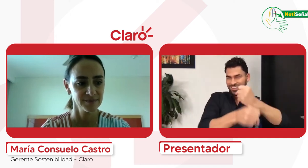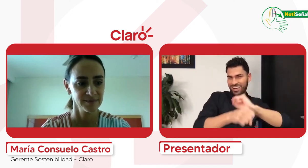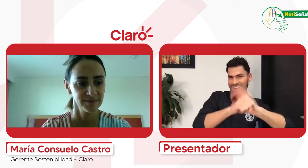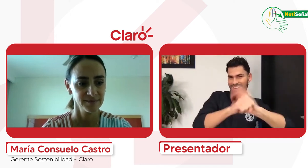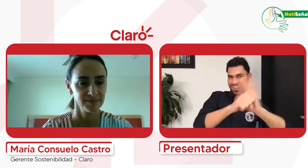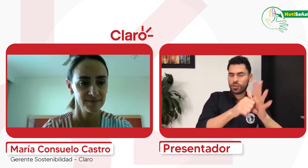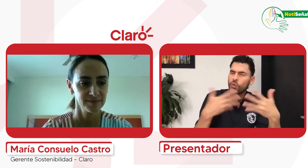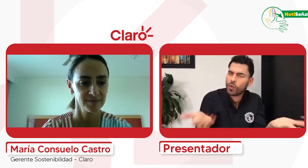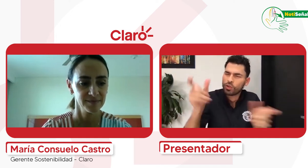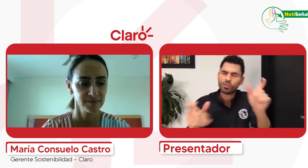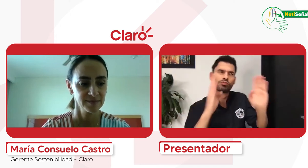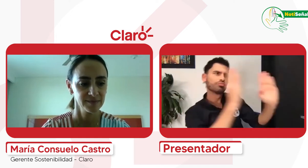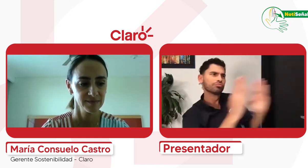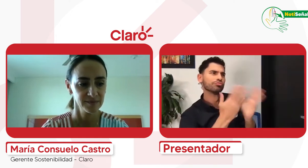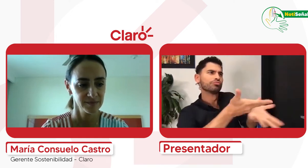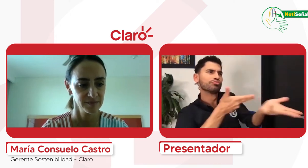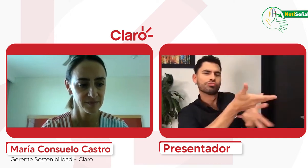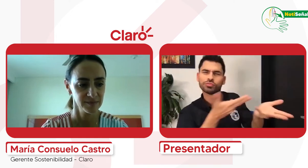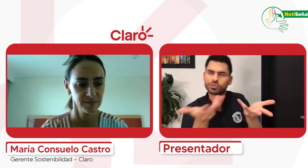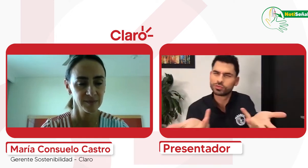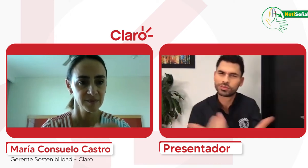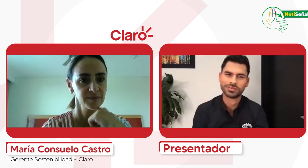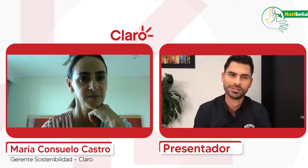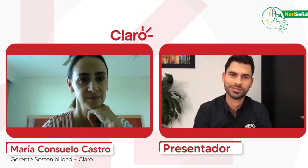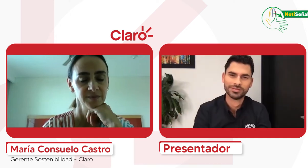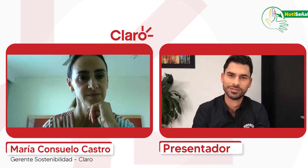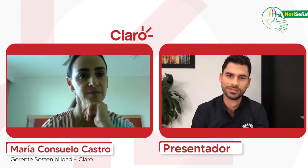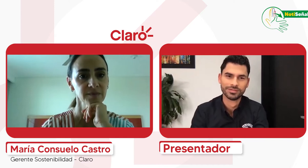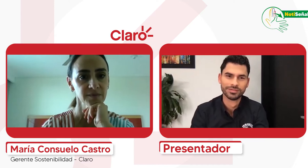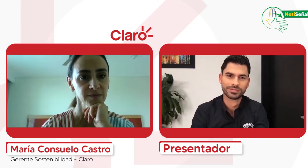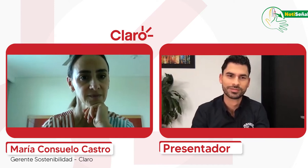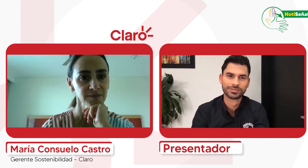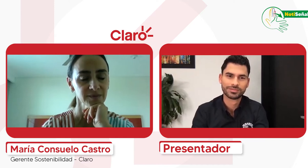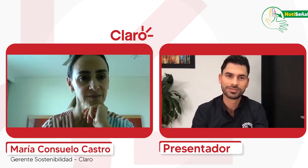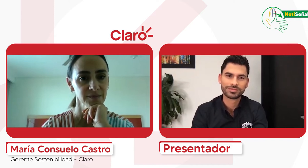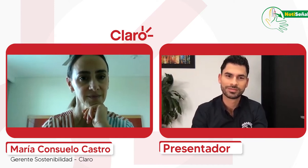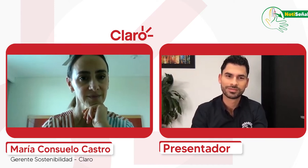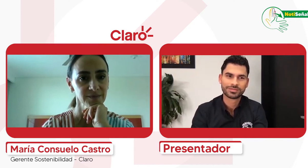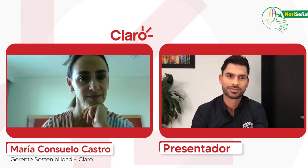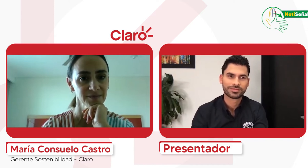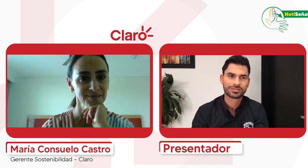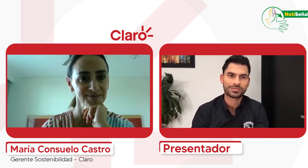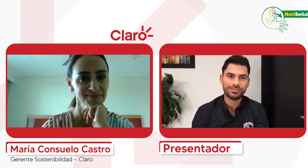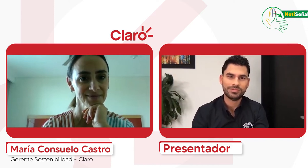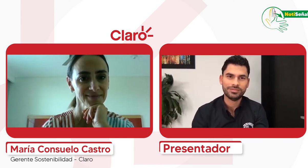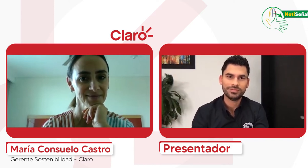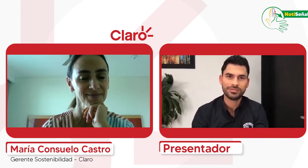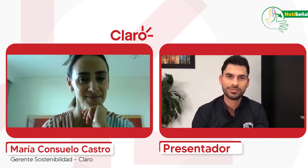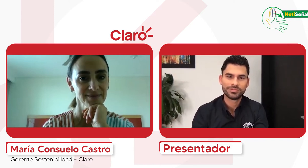las personas que trabajan allí en Claro, ¿cómo es la atención para las personas sordas en estos lugares?